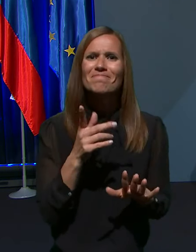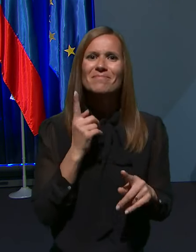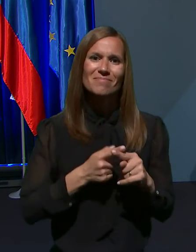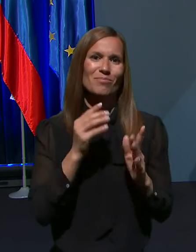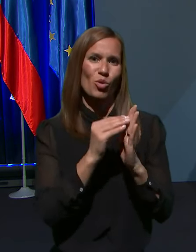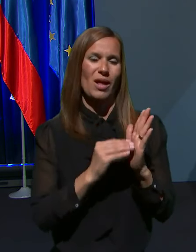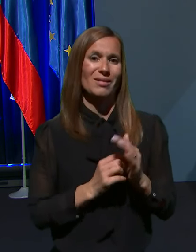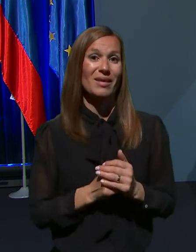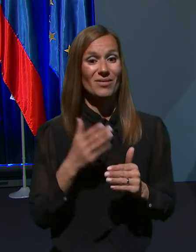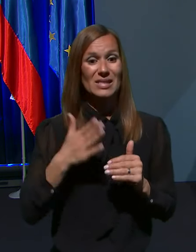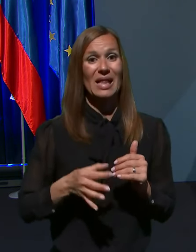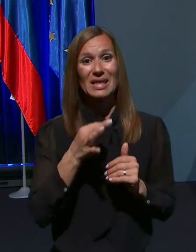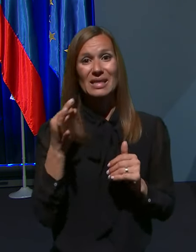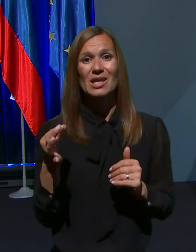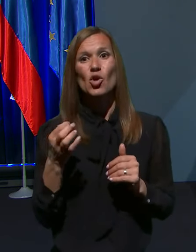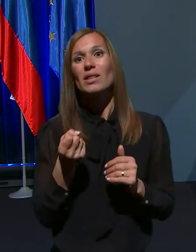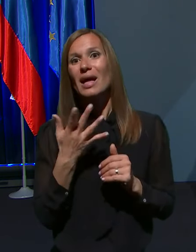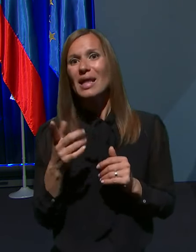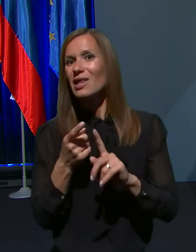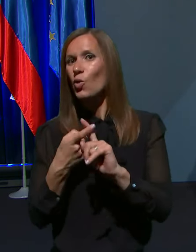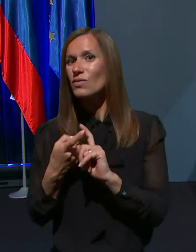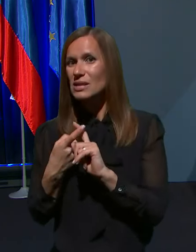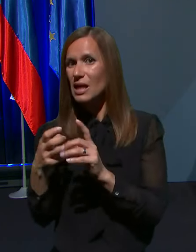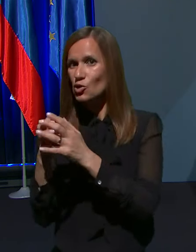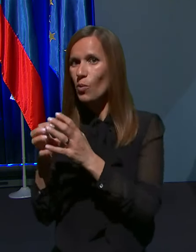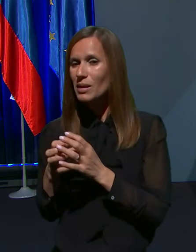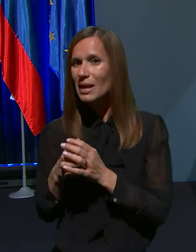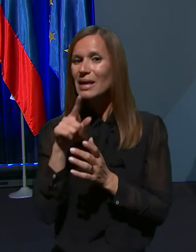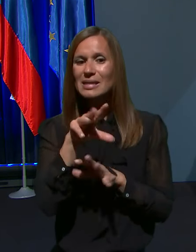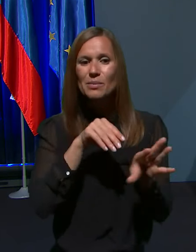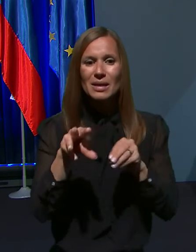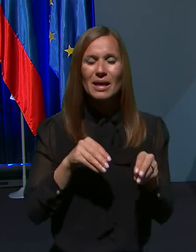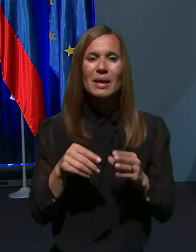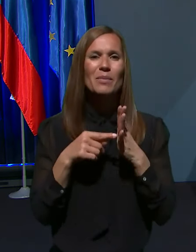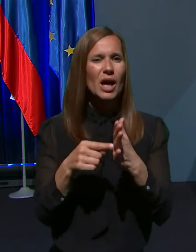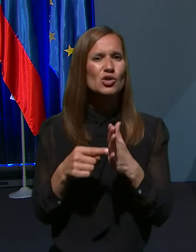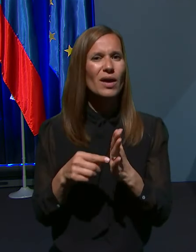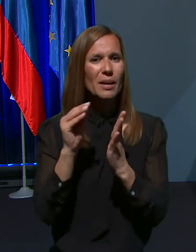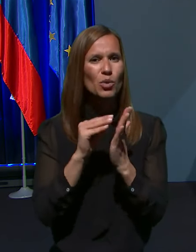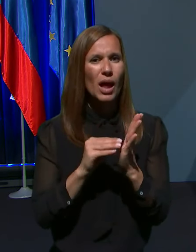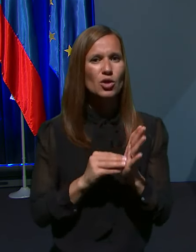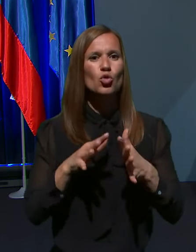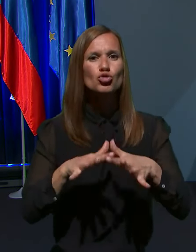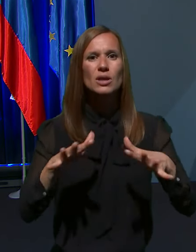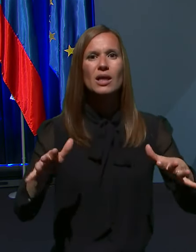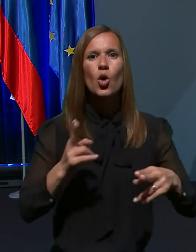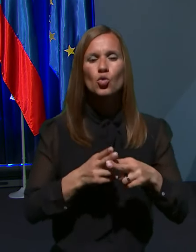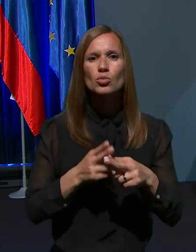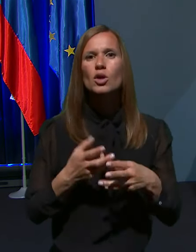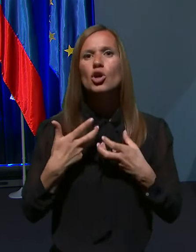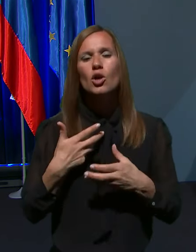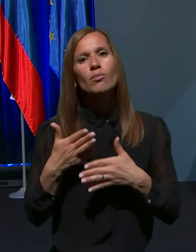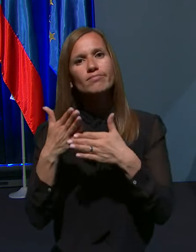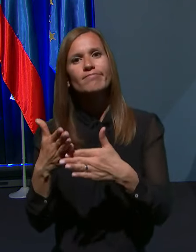nekatere neodvisne skupine, ki zbiranem in prikazovanjem podatkov v širenju okužbe nekako želijo priskočiti na pomoč vlade